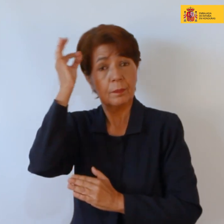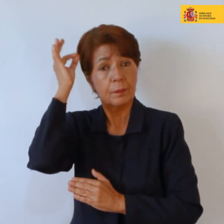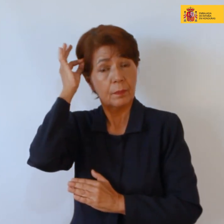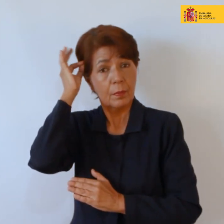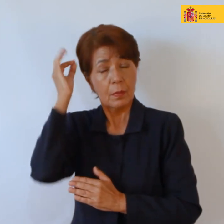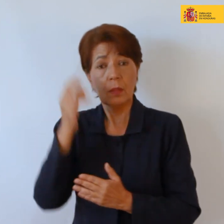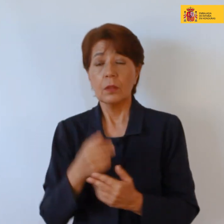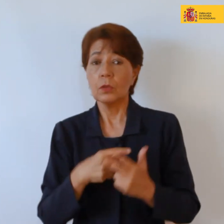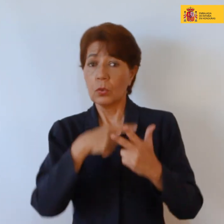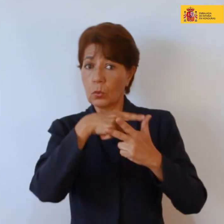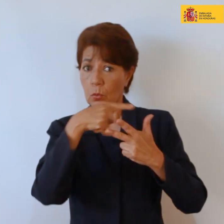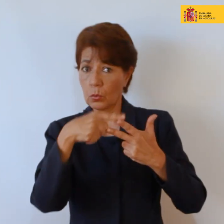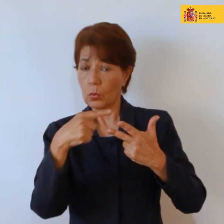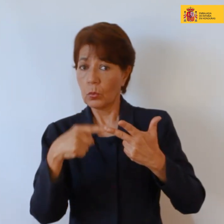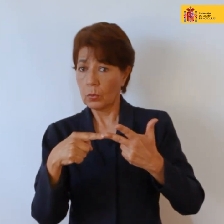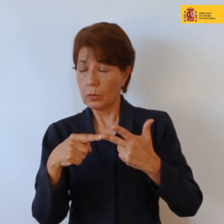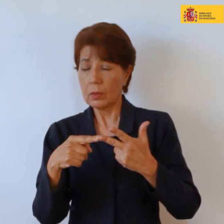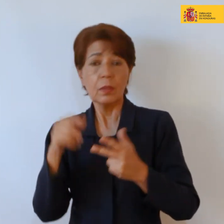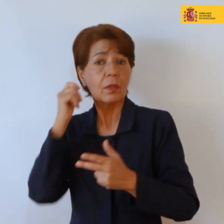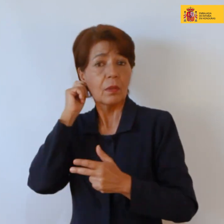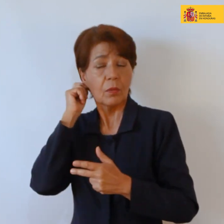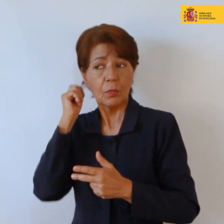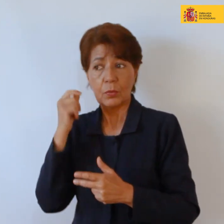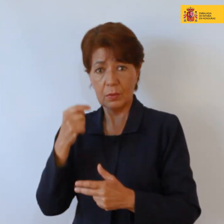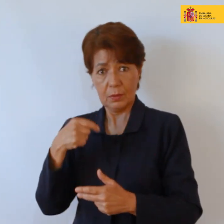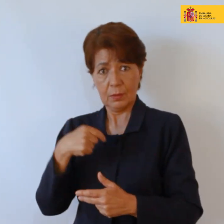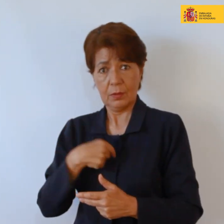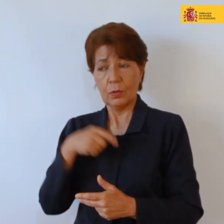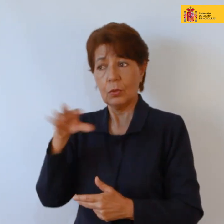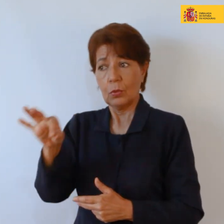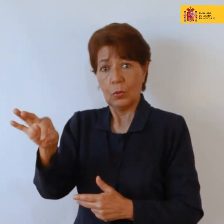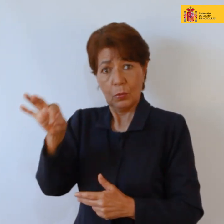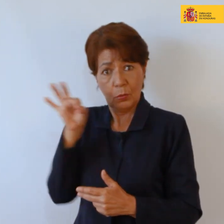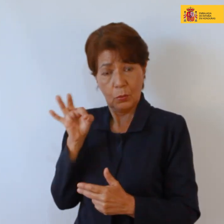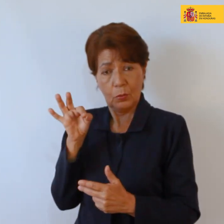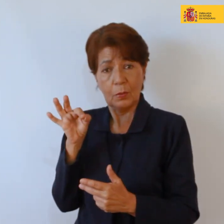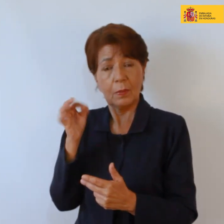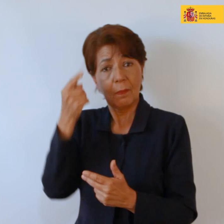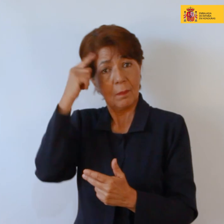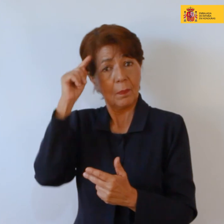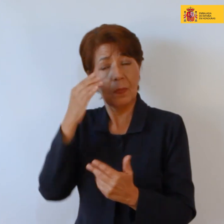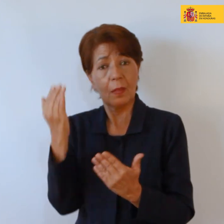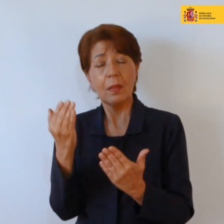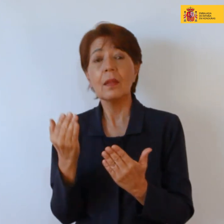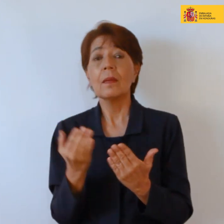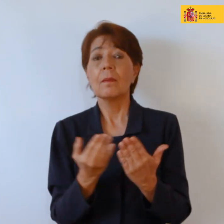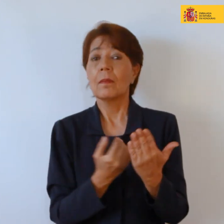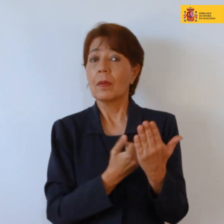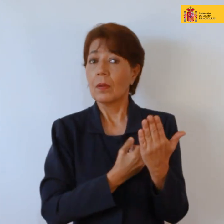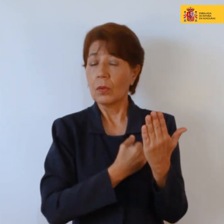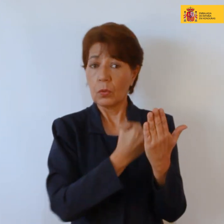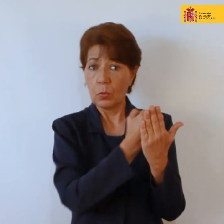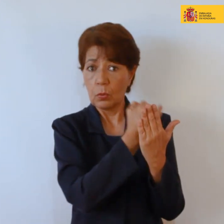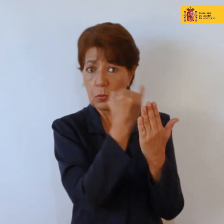pues estos eran los personajes que yo había decidido utilizar para